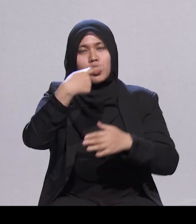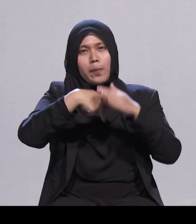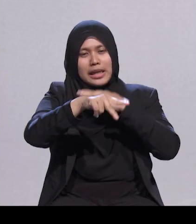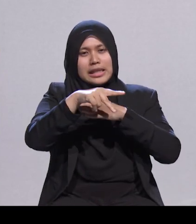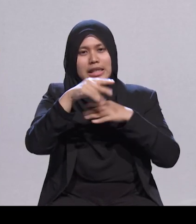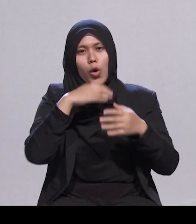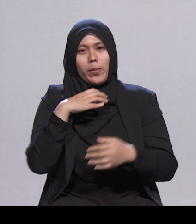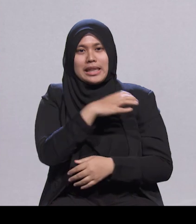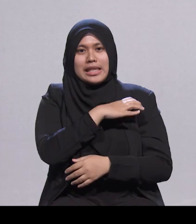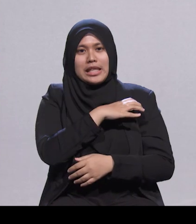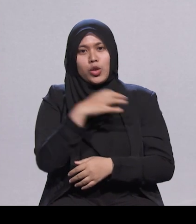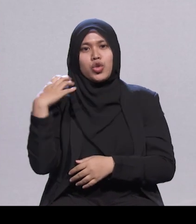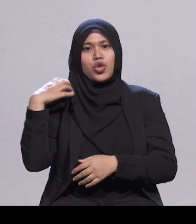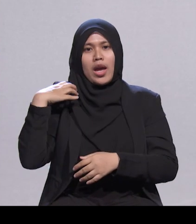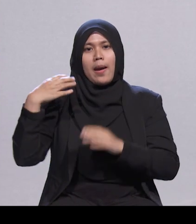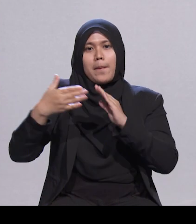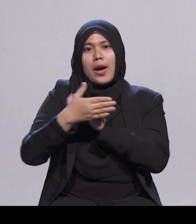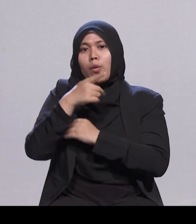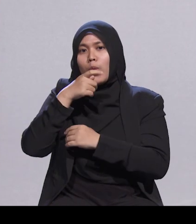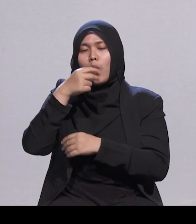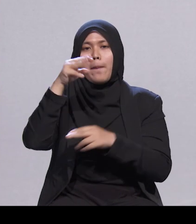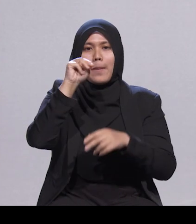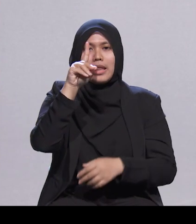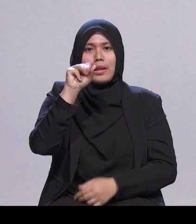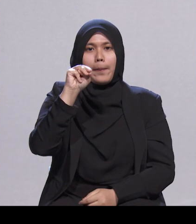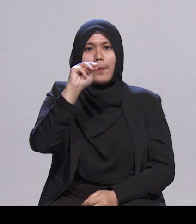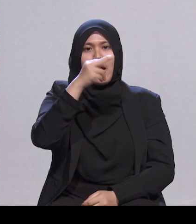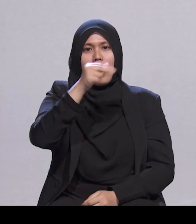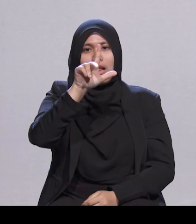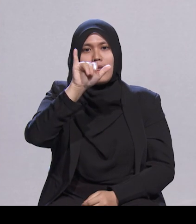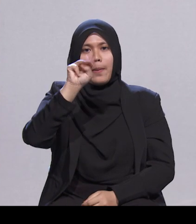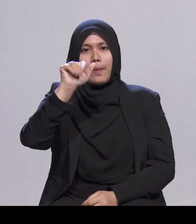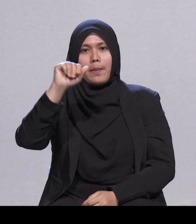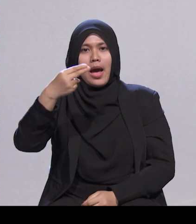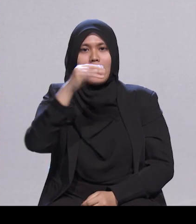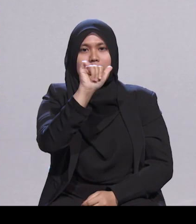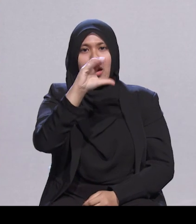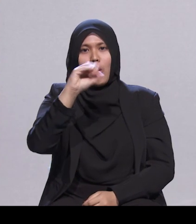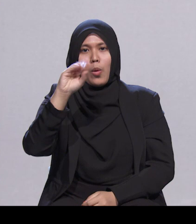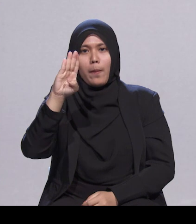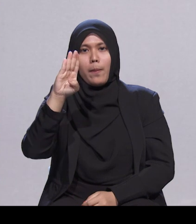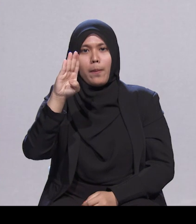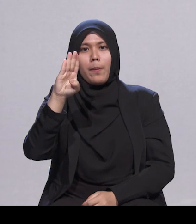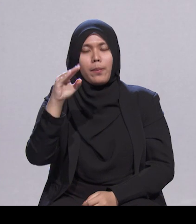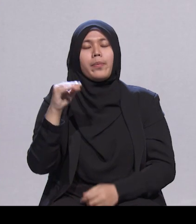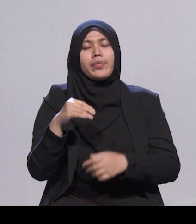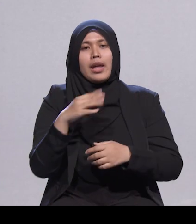Puan Halimah Yaakob dan disokong badan-badan Melayu Islam. Ia telah jalankan pelbagai